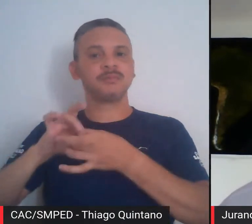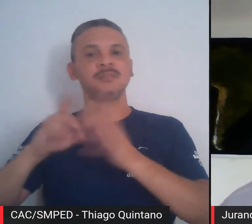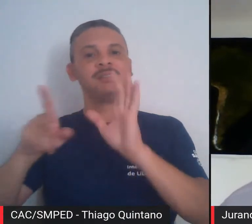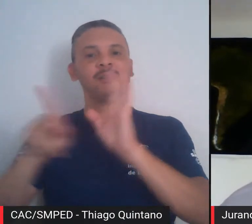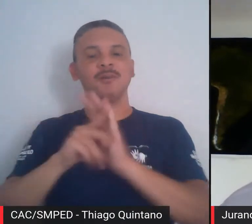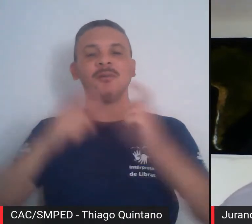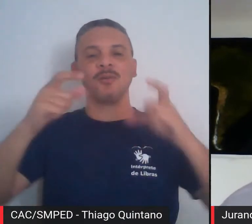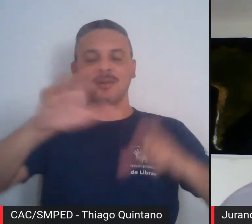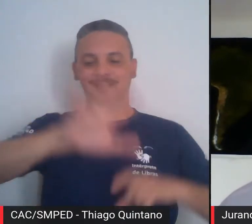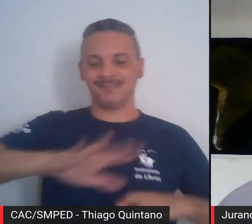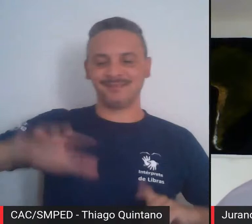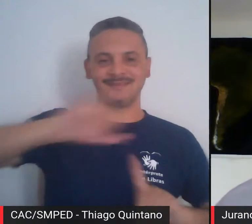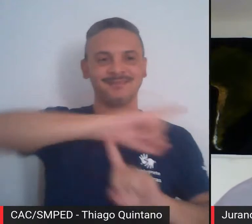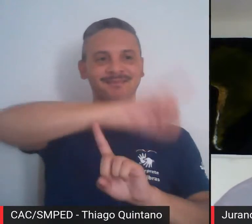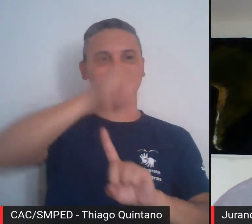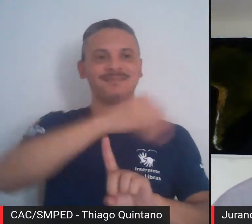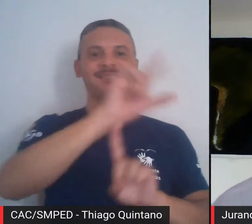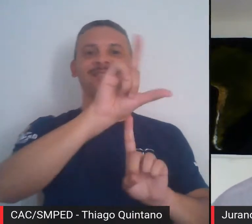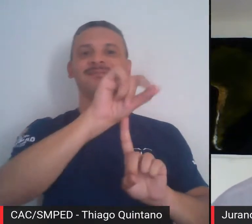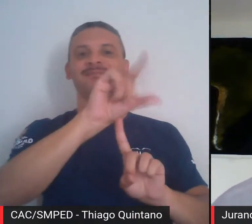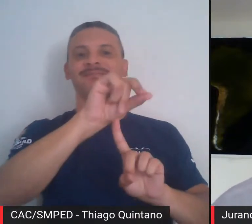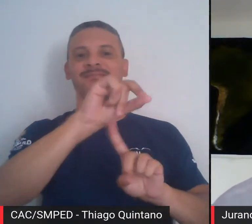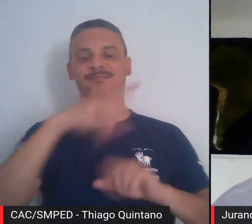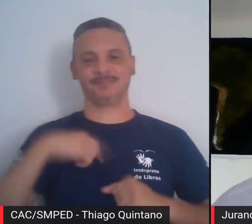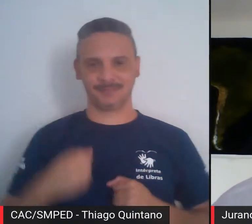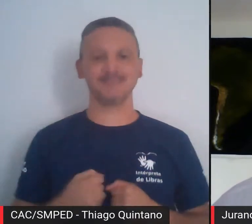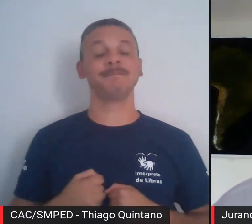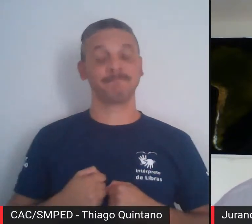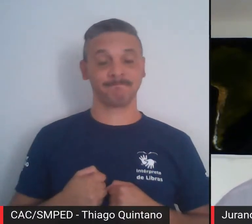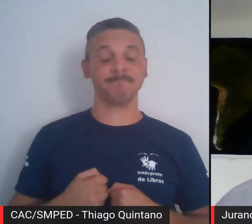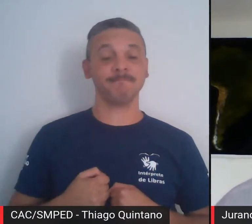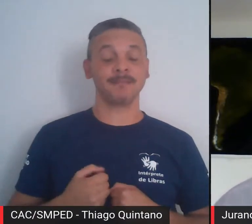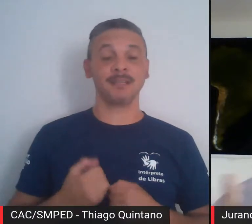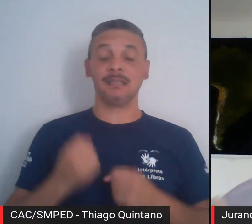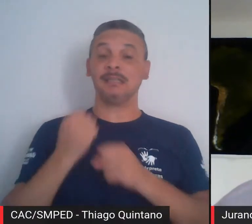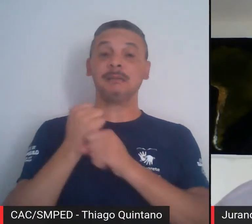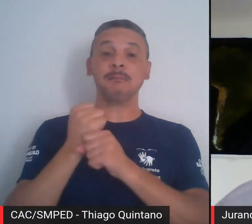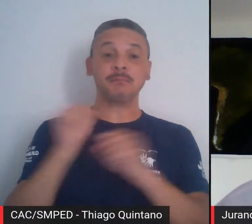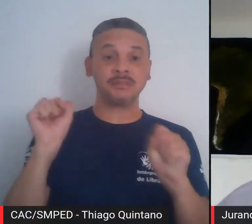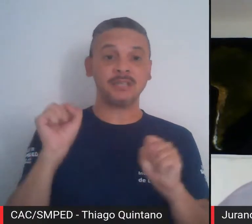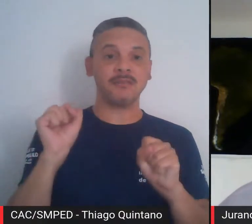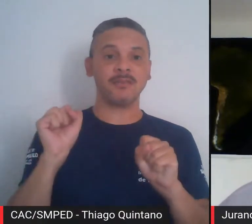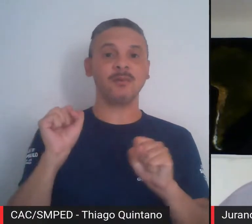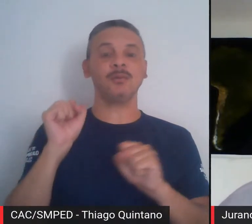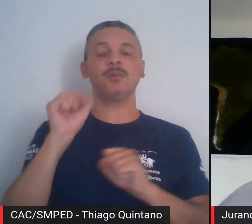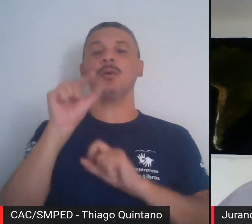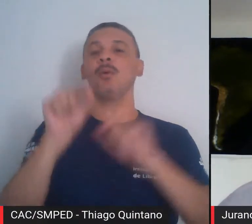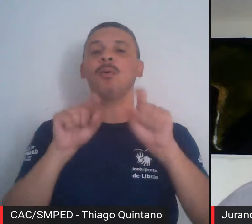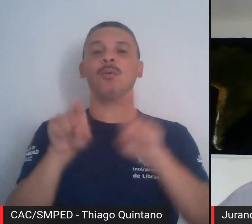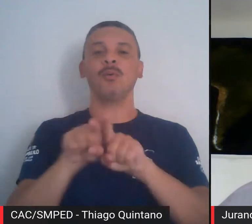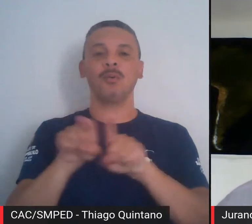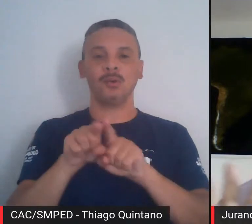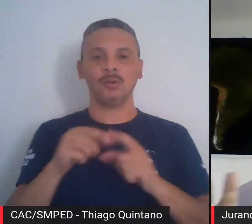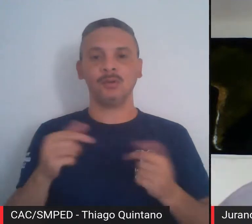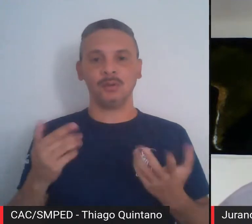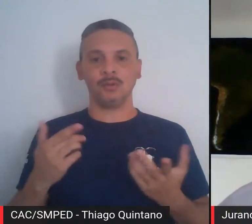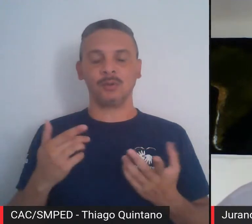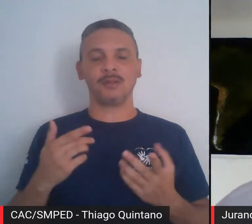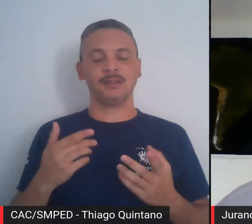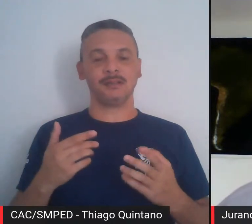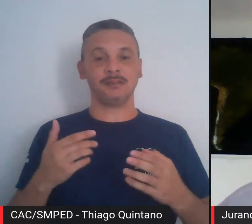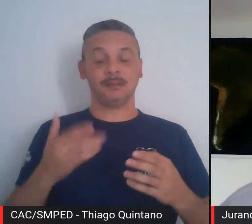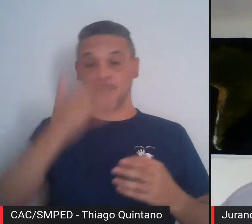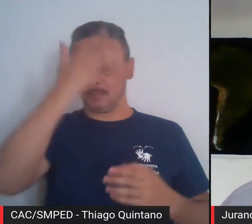do Jaraguá e dos seus arredores. É impossível, impossível, para um cidadão